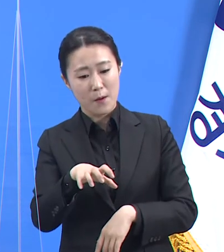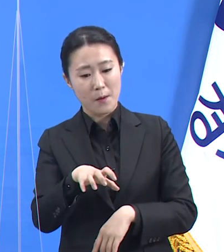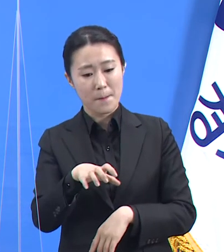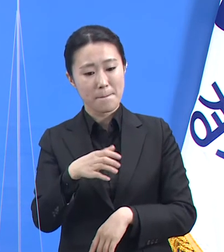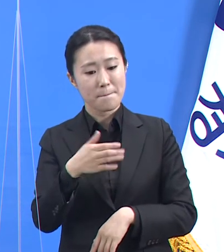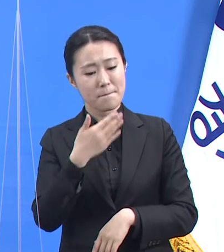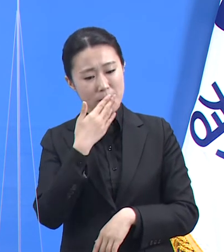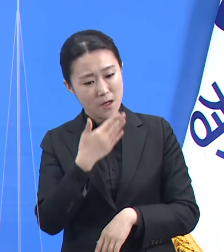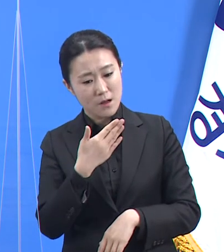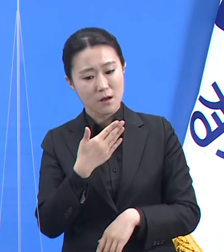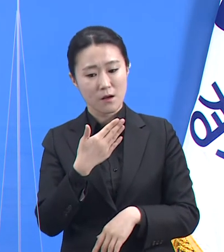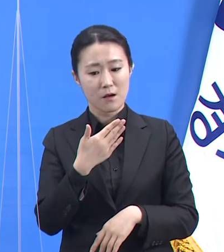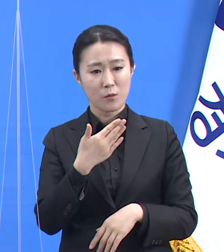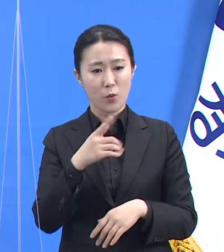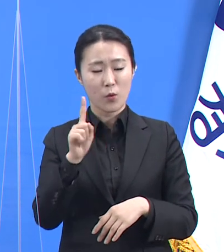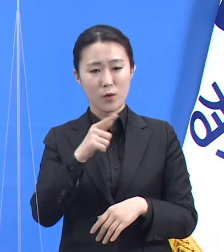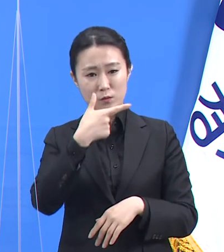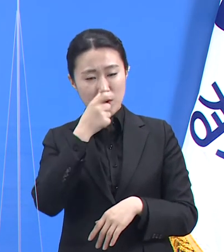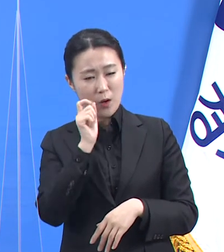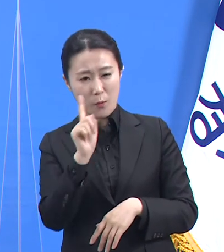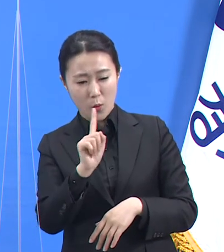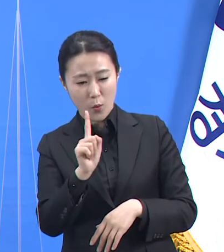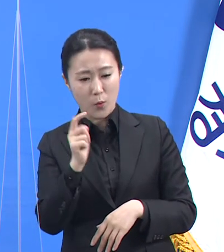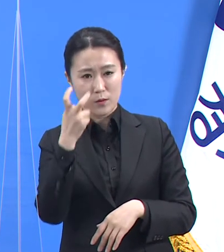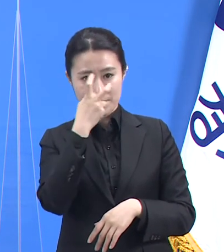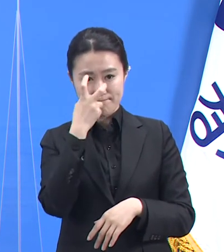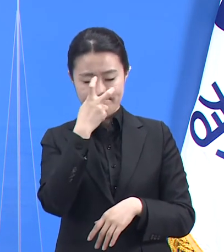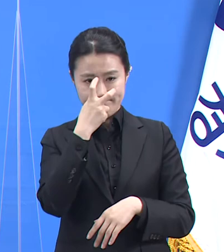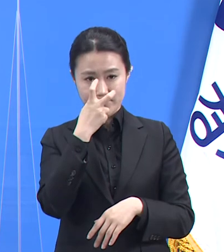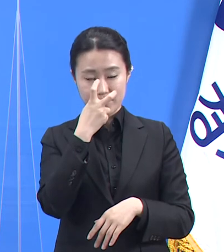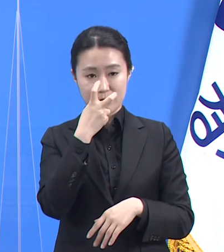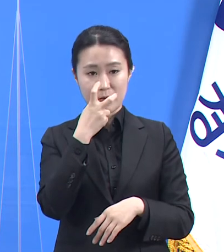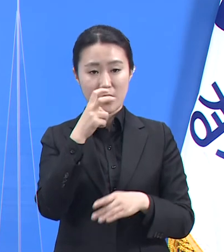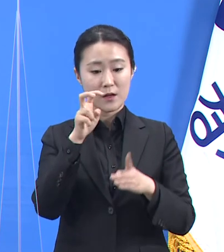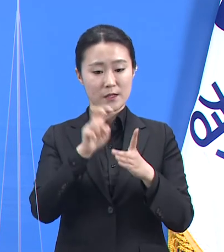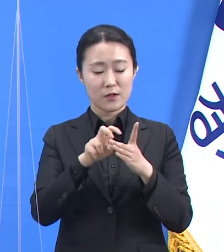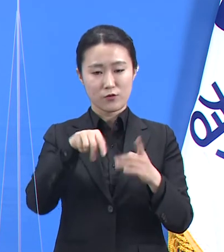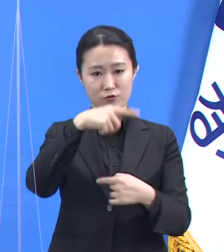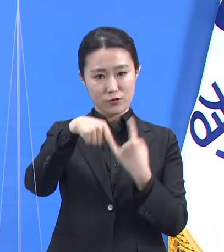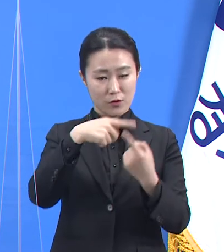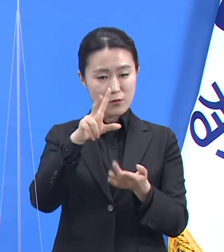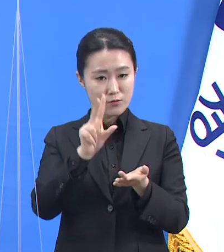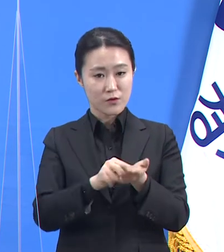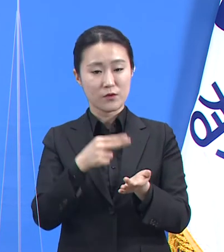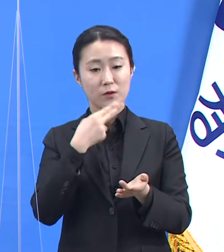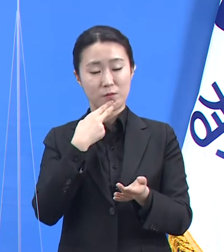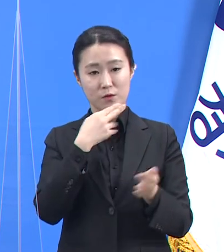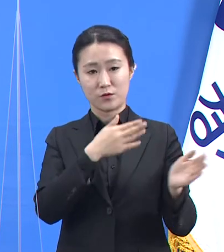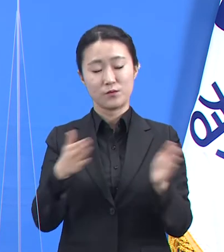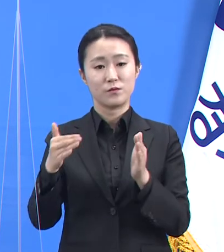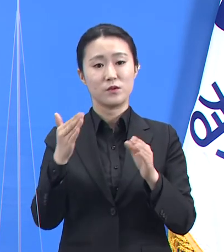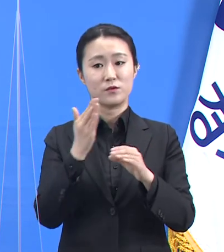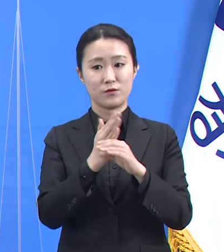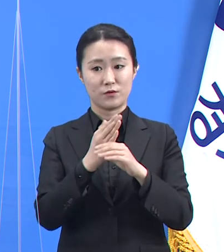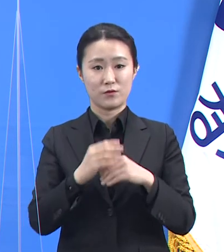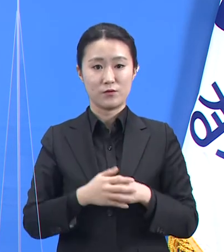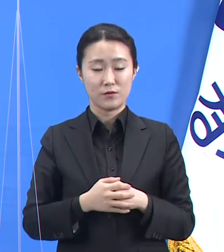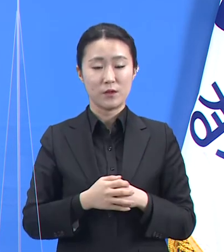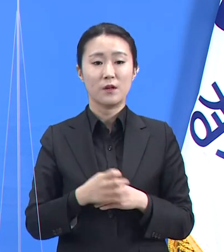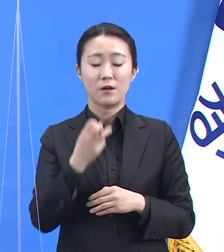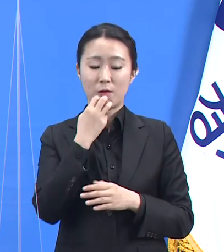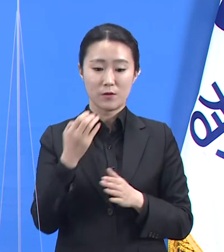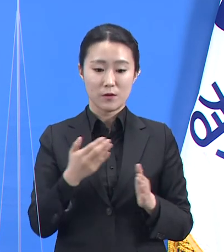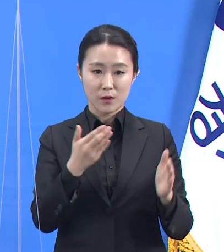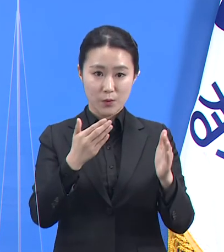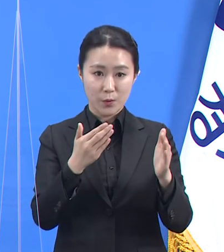보완하면서 차질없는 센터 개소 추진을 위해서 경기도 그리고 도내 시군 한국전력공사